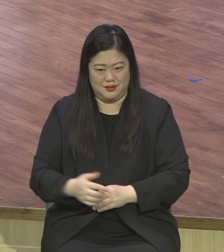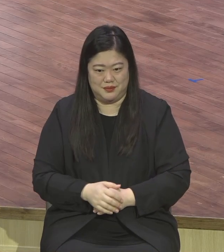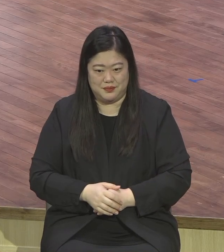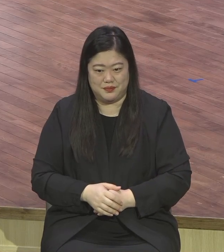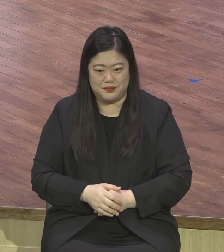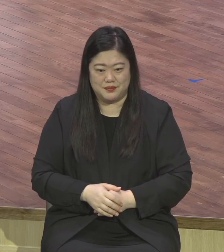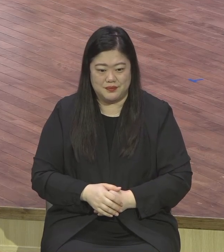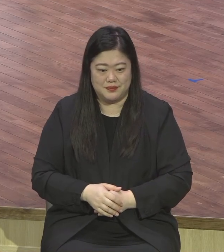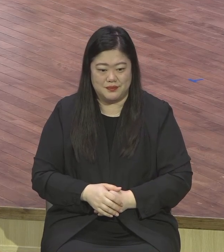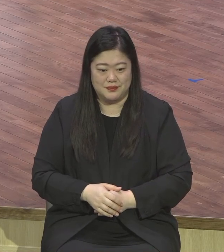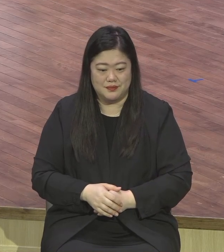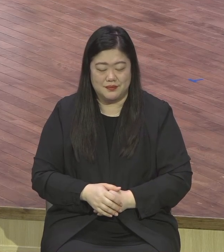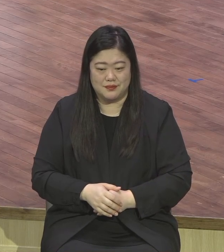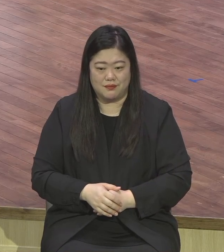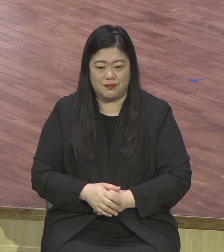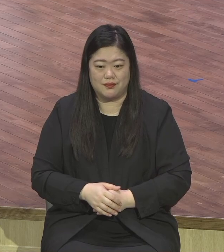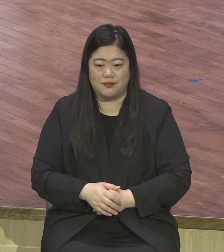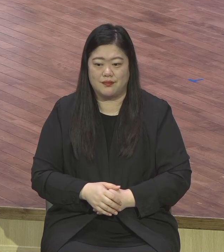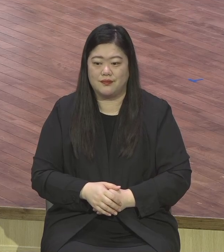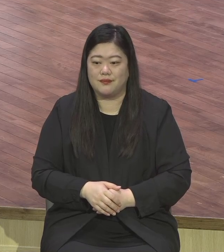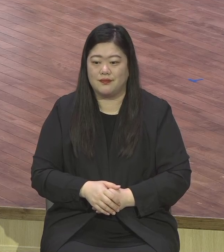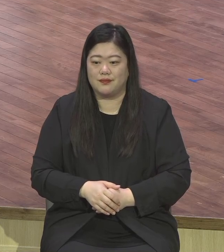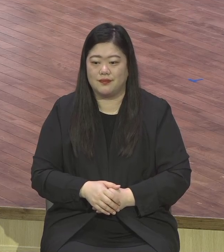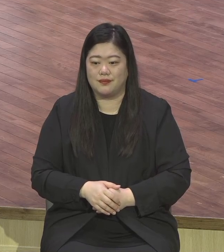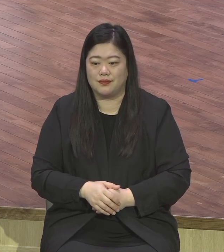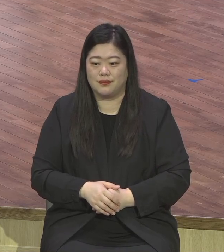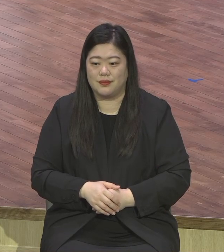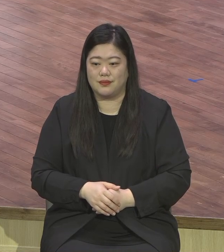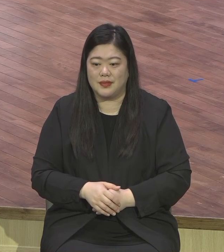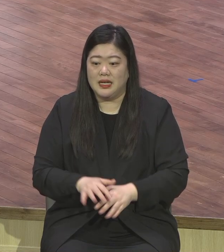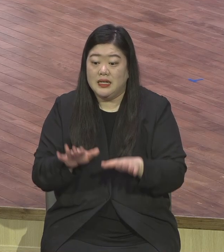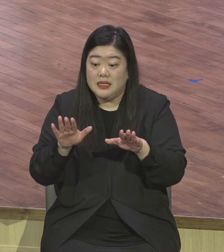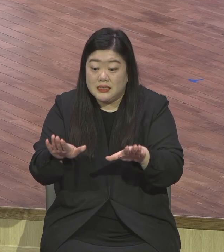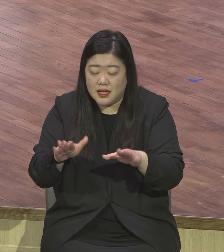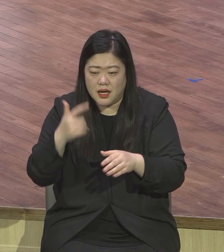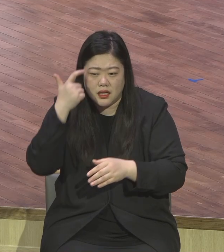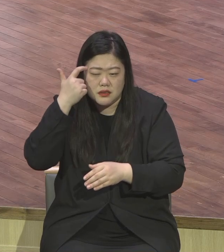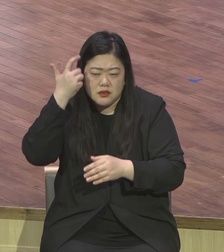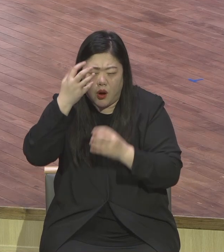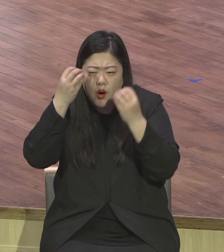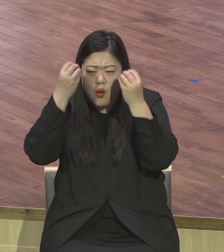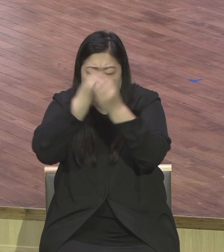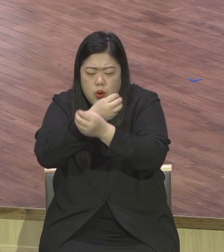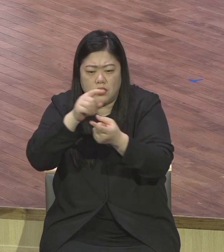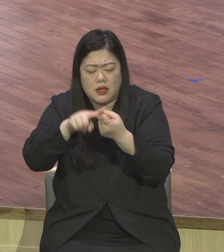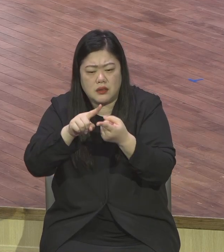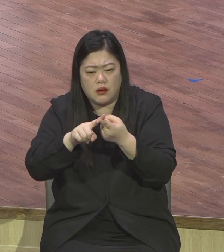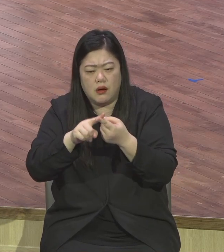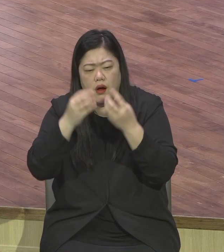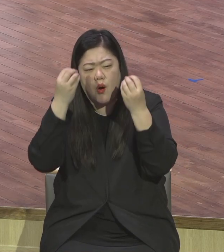모두 다 정말로 이제 풀어야 될 영적 오해 여러분 주의를 보세요 여러분을 구분받아 있지만